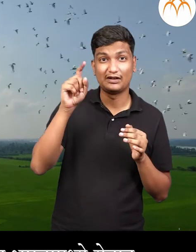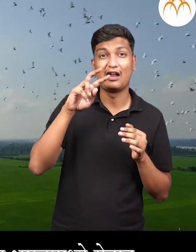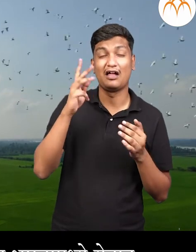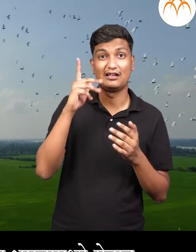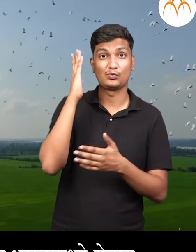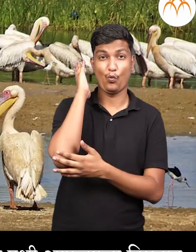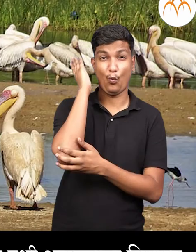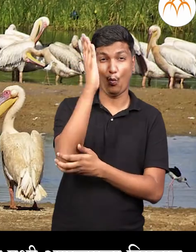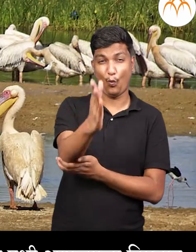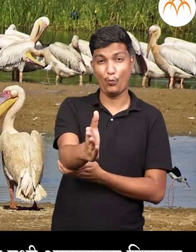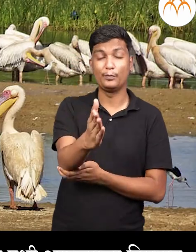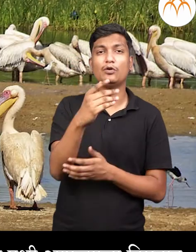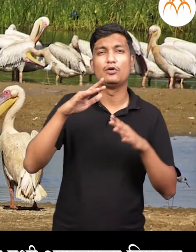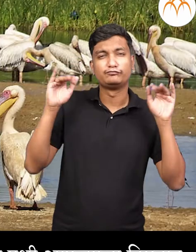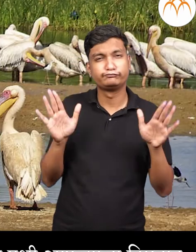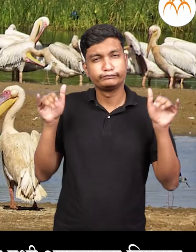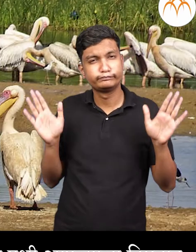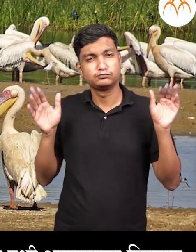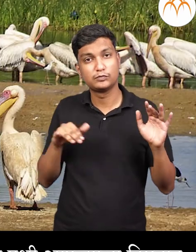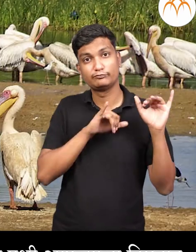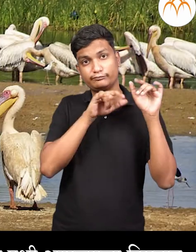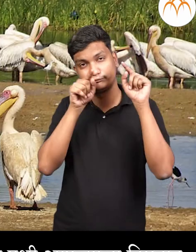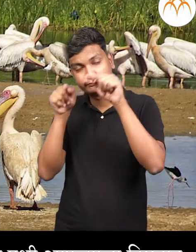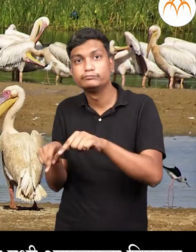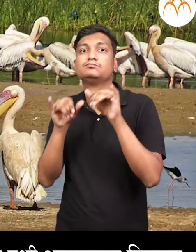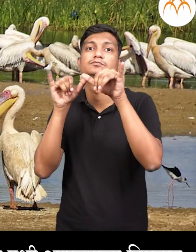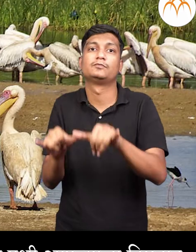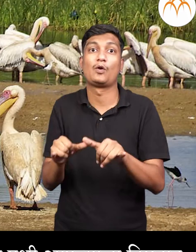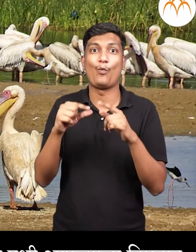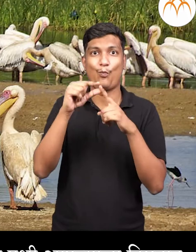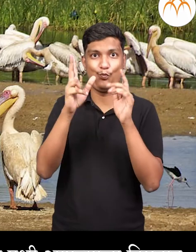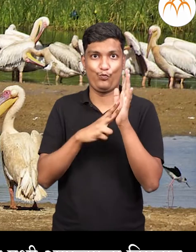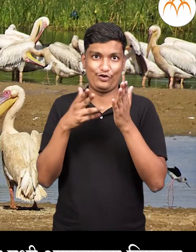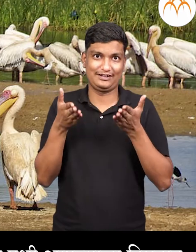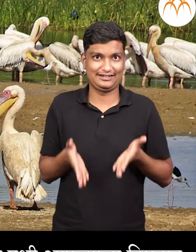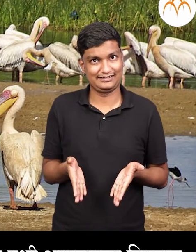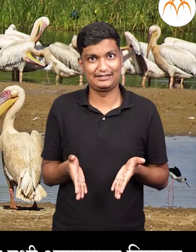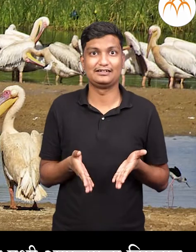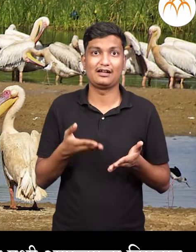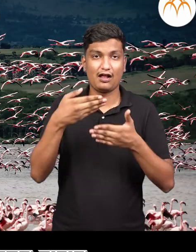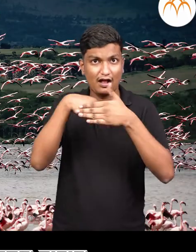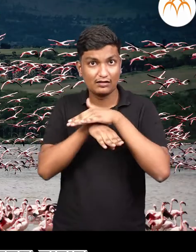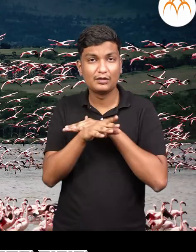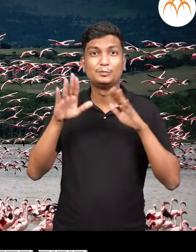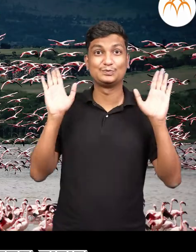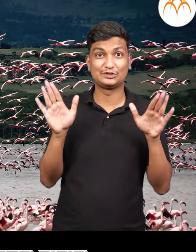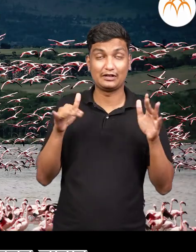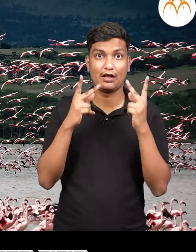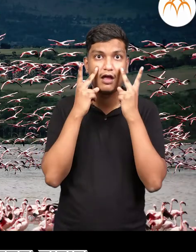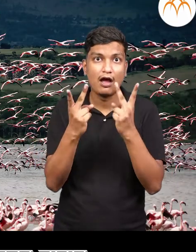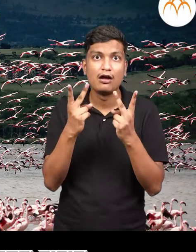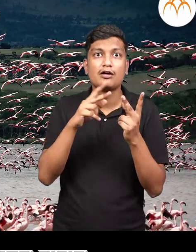एतात। पुन्या जवाईचा भीगवणी एते आसे स्थलांतरीत पक्षी आपलेला दिसतात। कही पक्षी